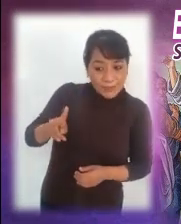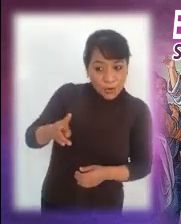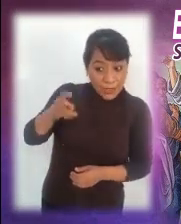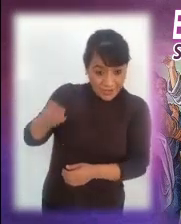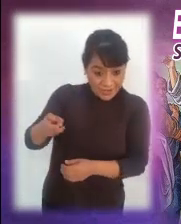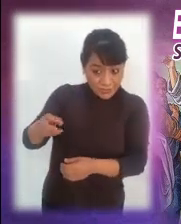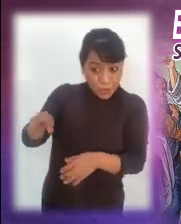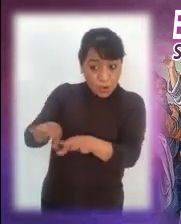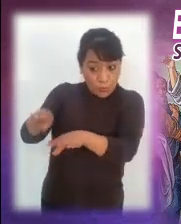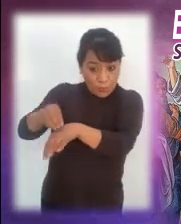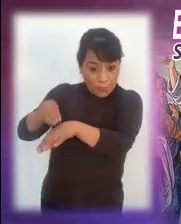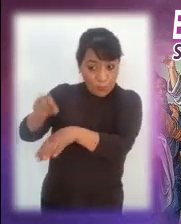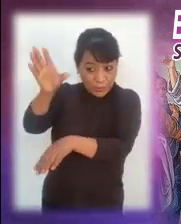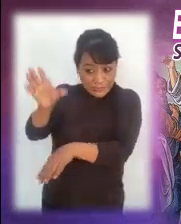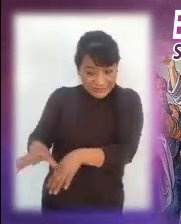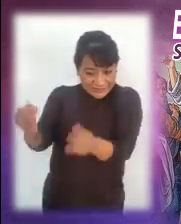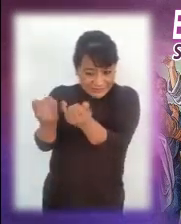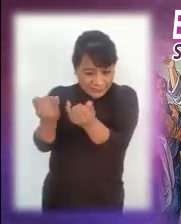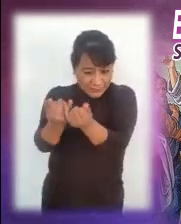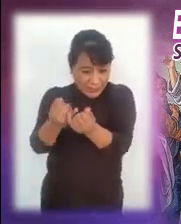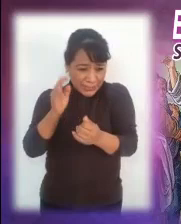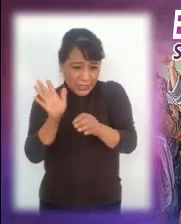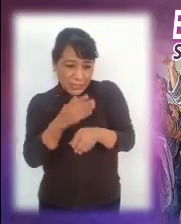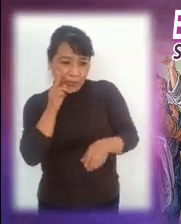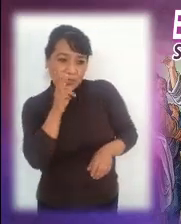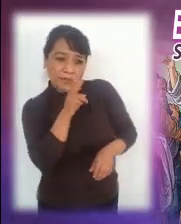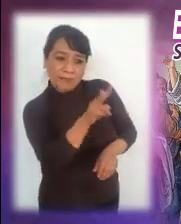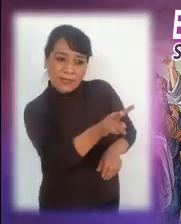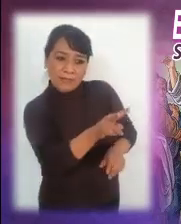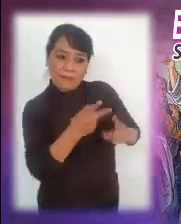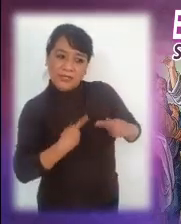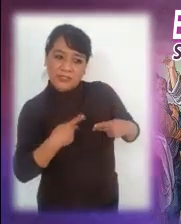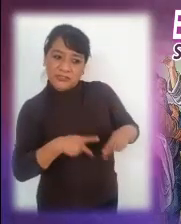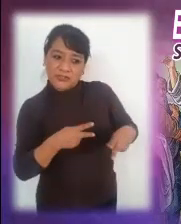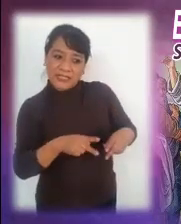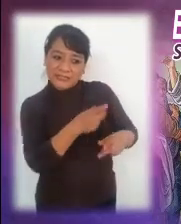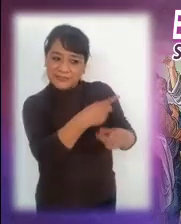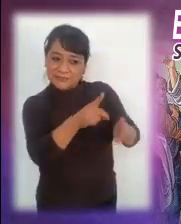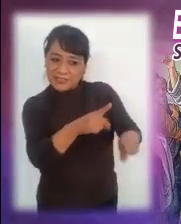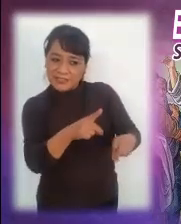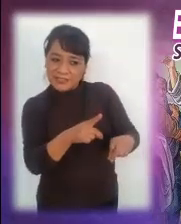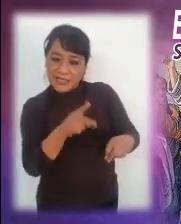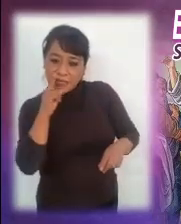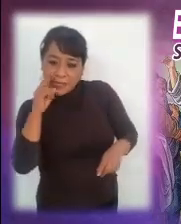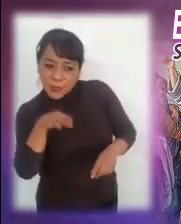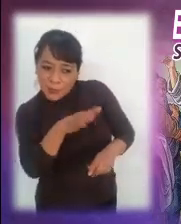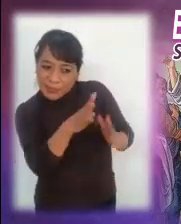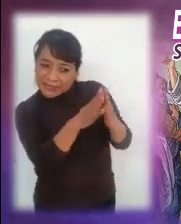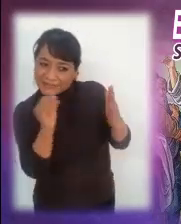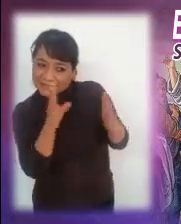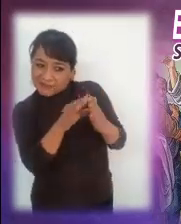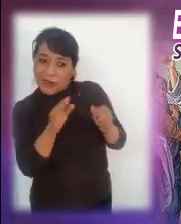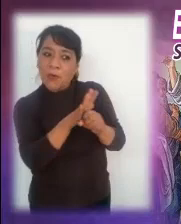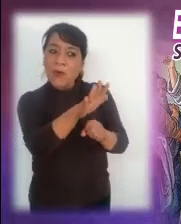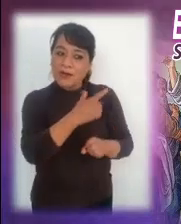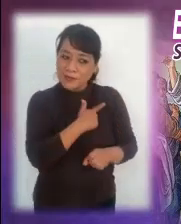que muchas de sus actitudes brotan de los ejemplos que han visto en su vida y que ellos buscan imitar.